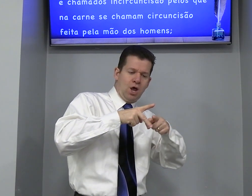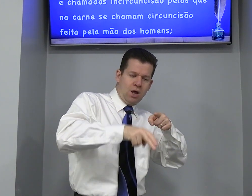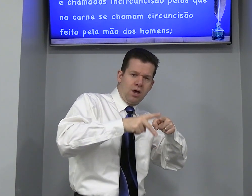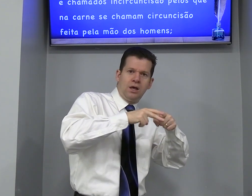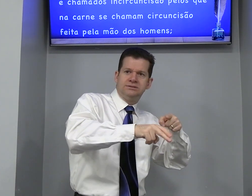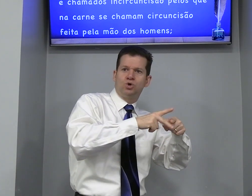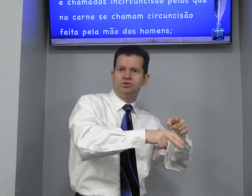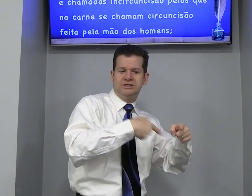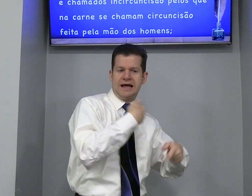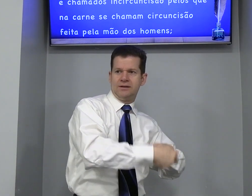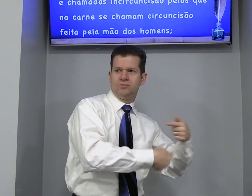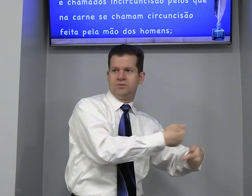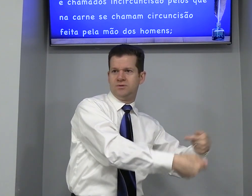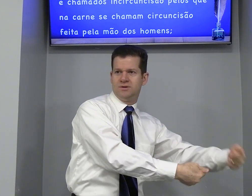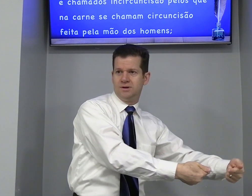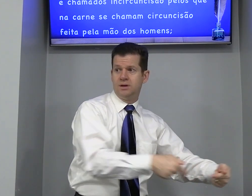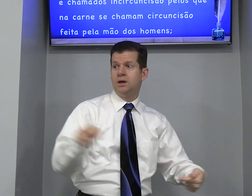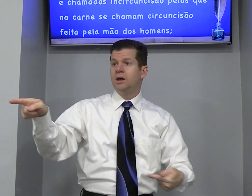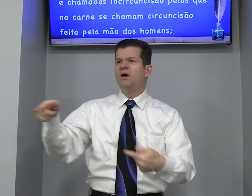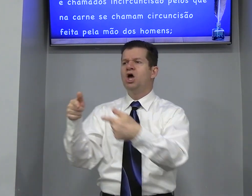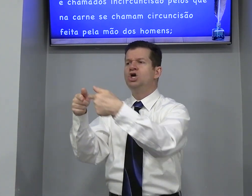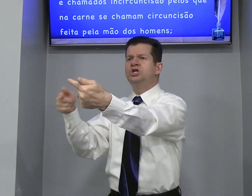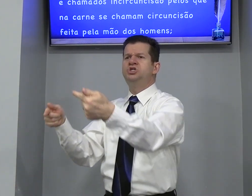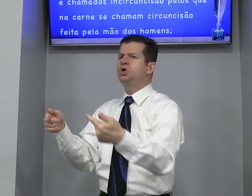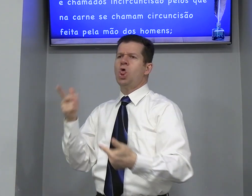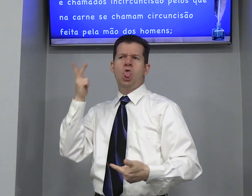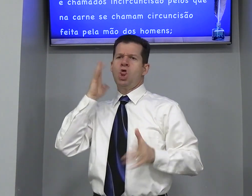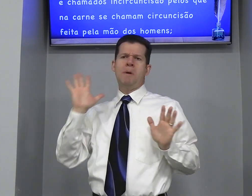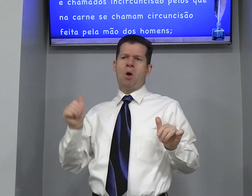Circuncidado Gentil Normal